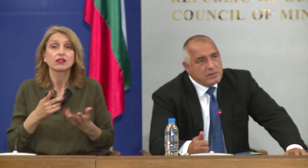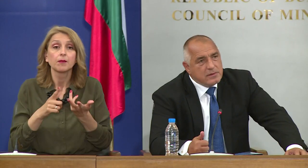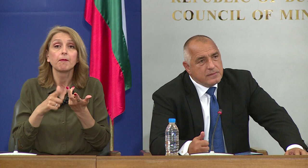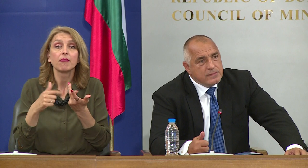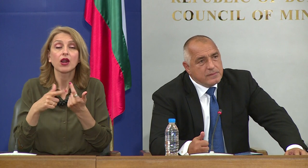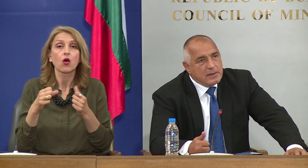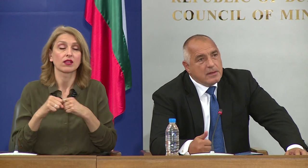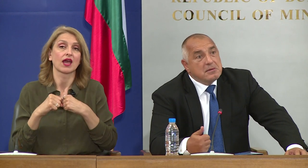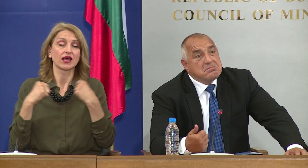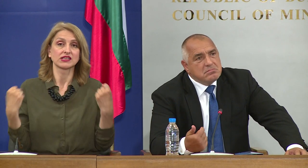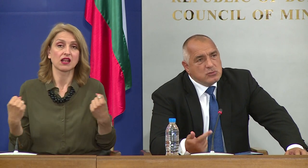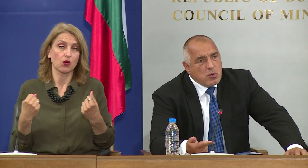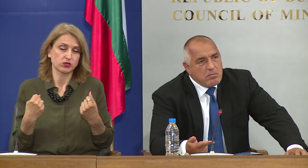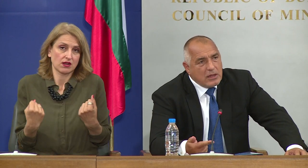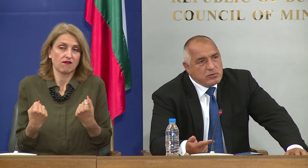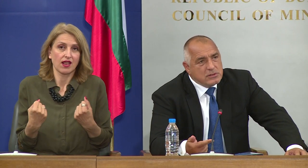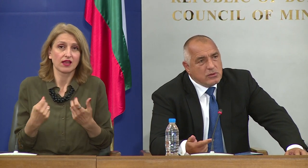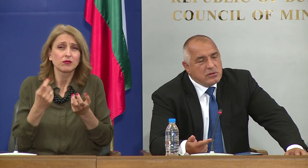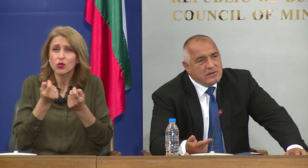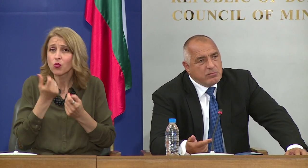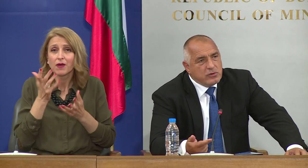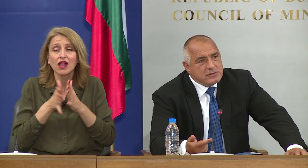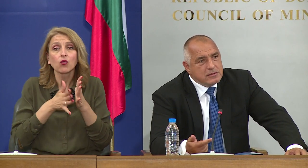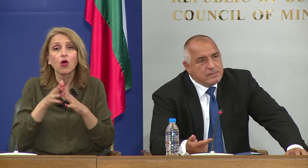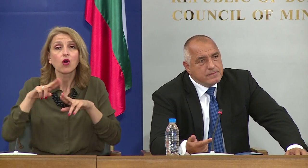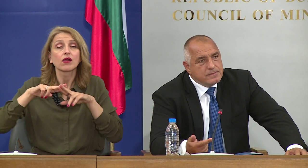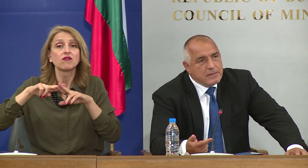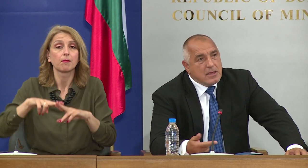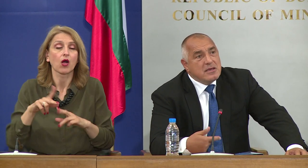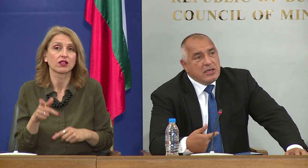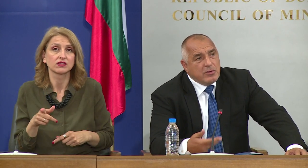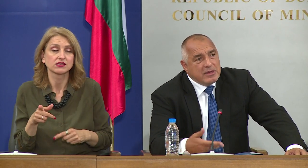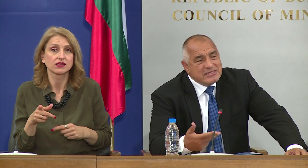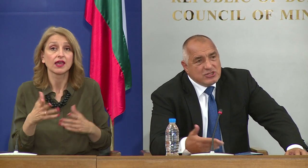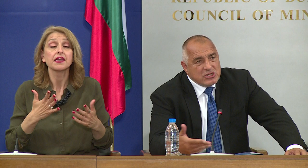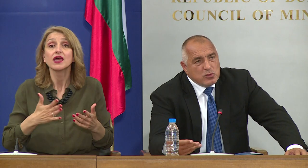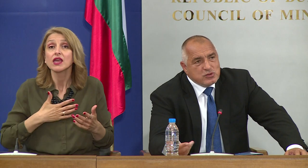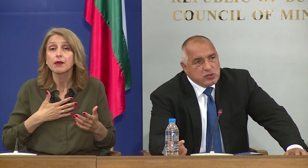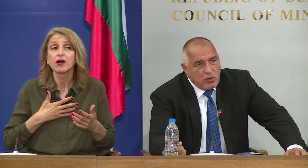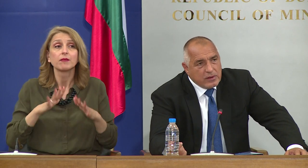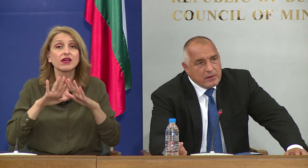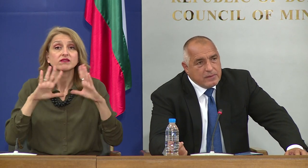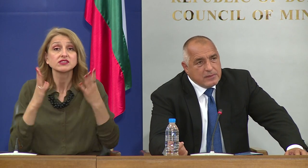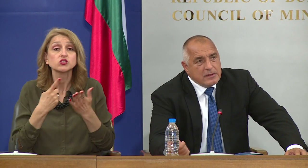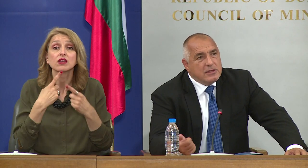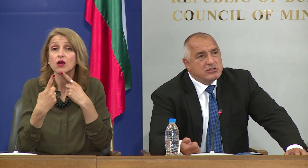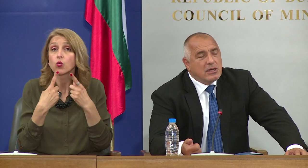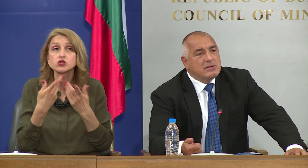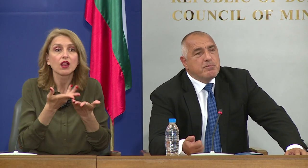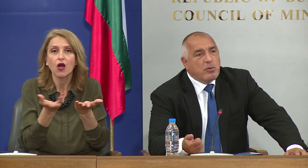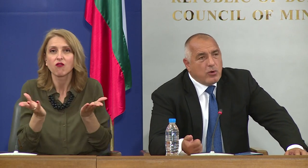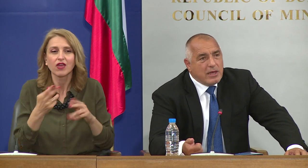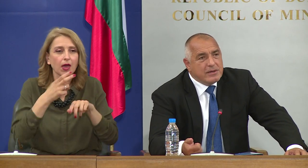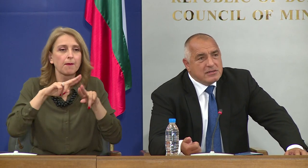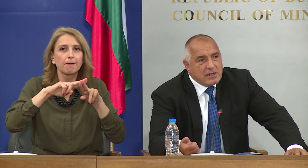излекуваните. Много малко са ни хората в болници. Имаме всичките условия. ние